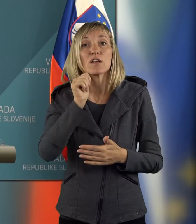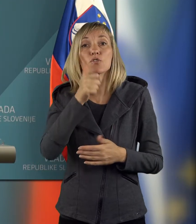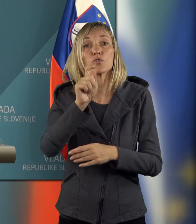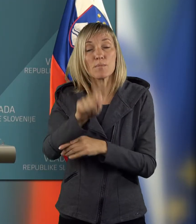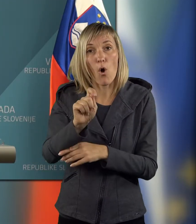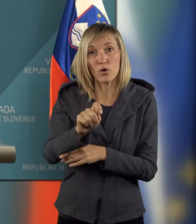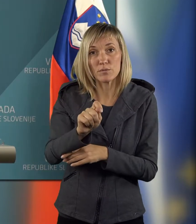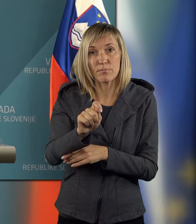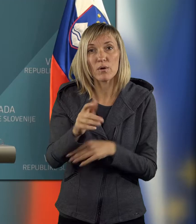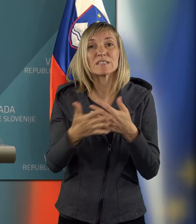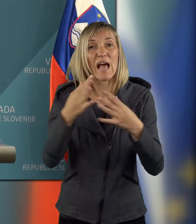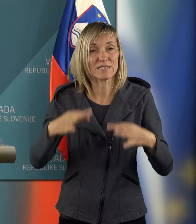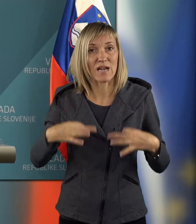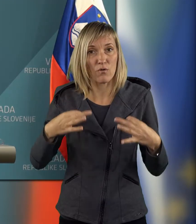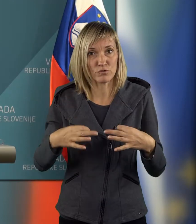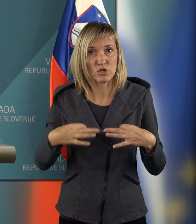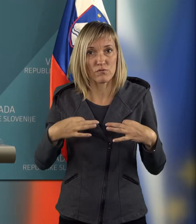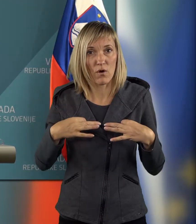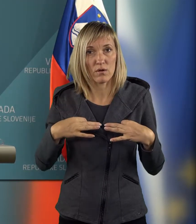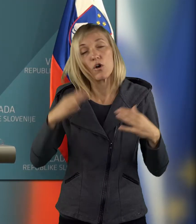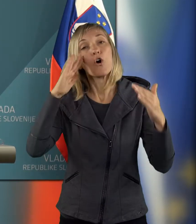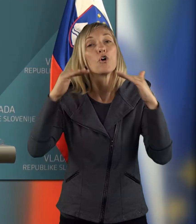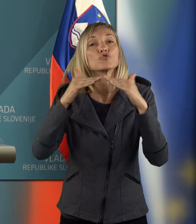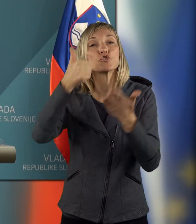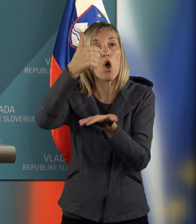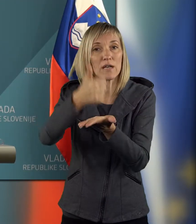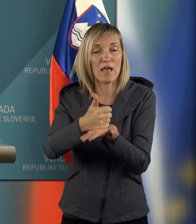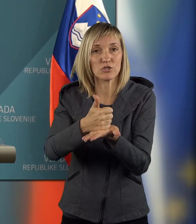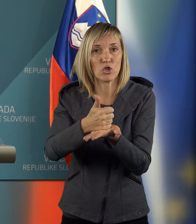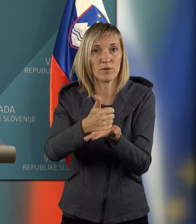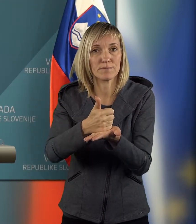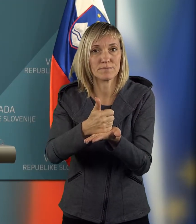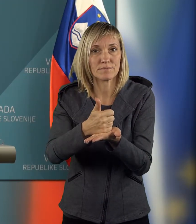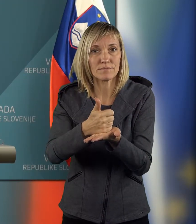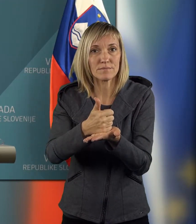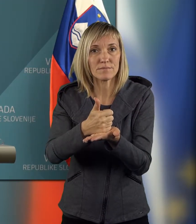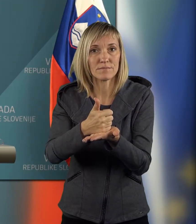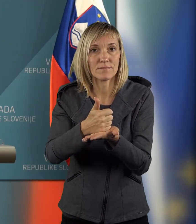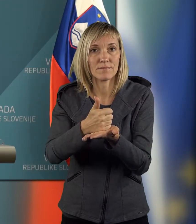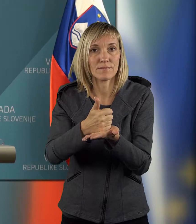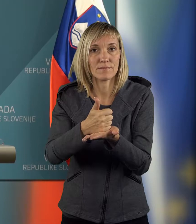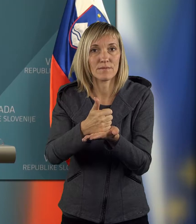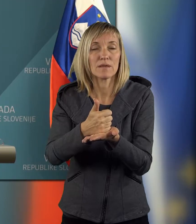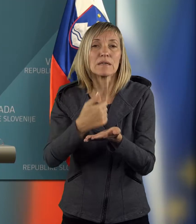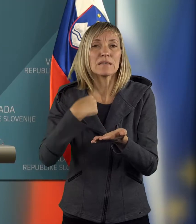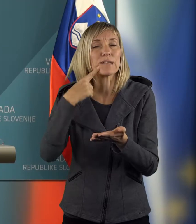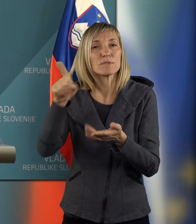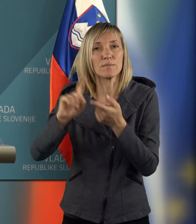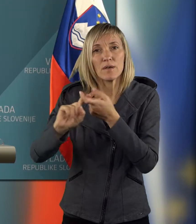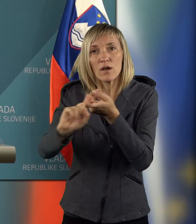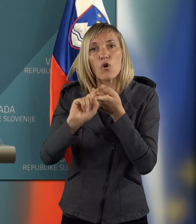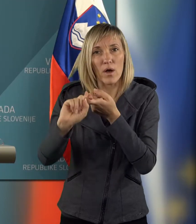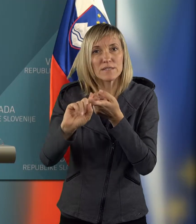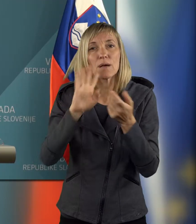odbor za zdravstvo soglasno, mislim pri tem na koalicijo, pod